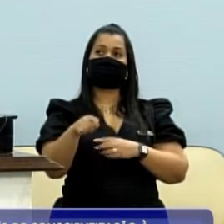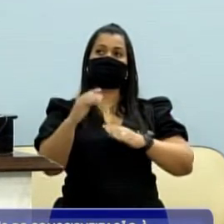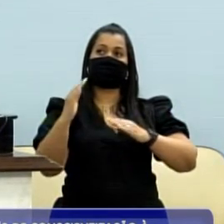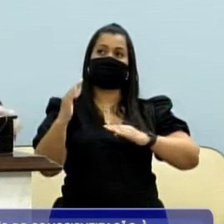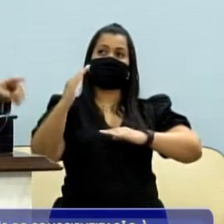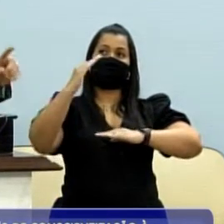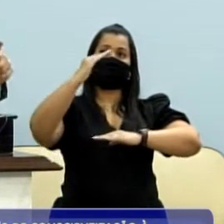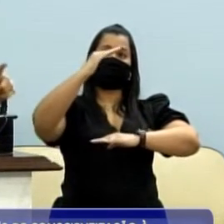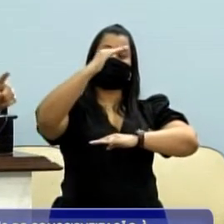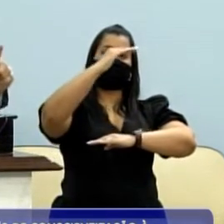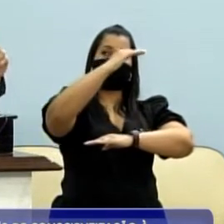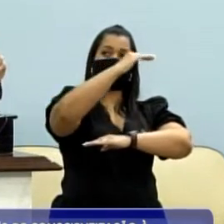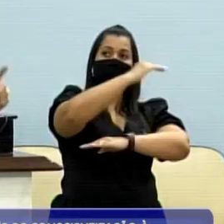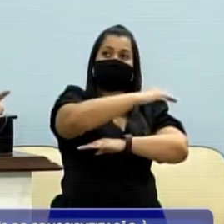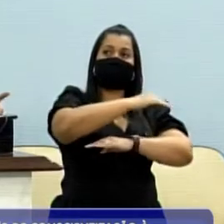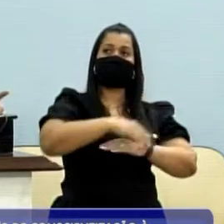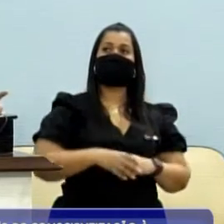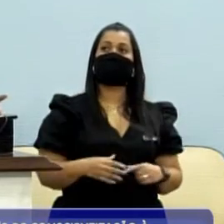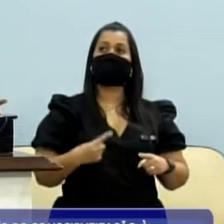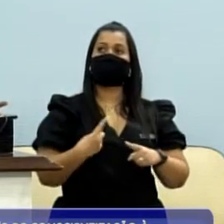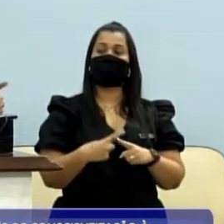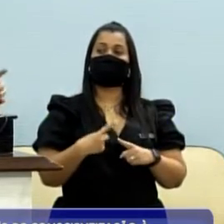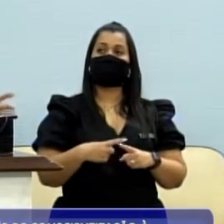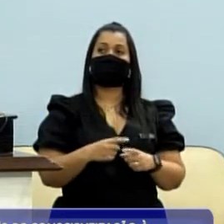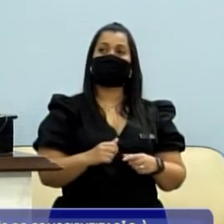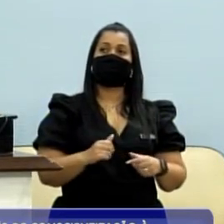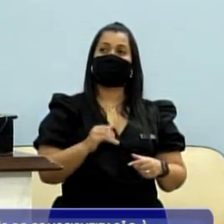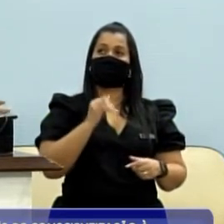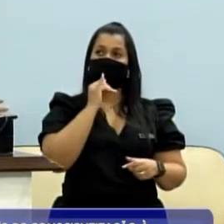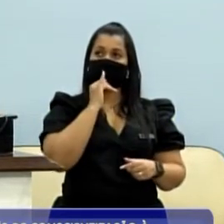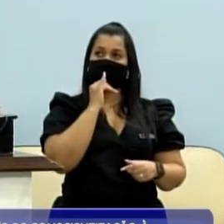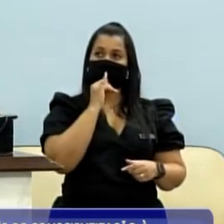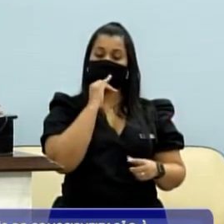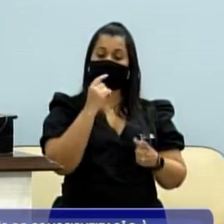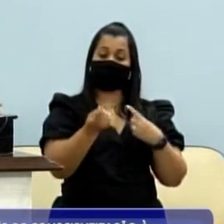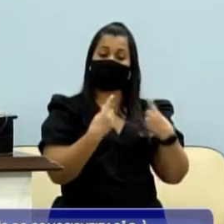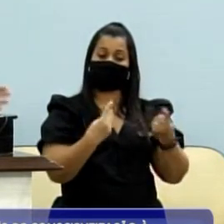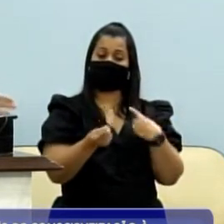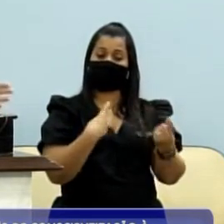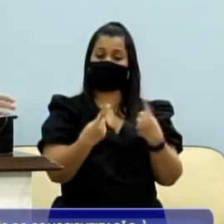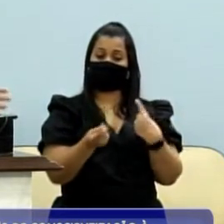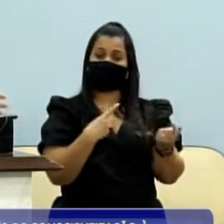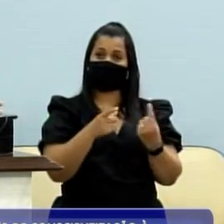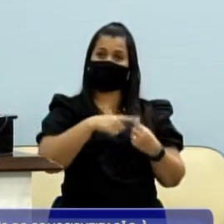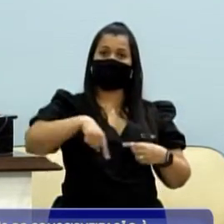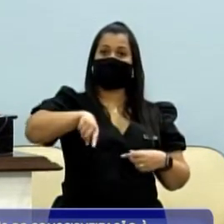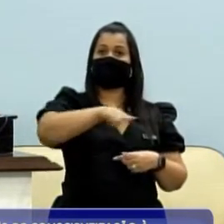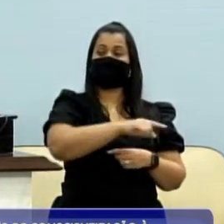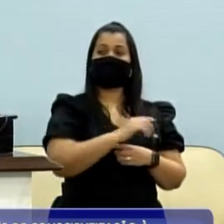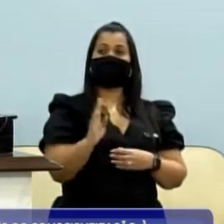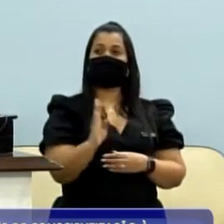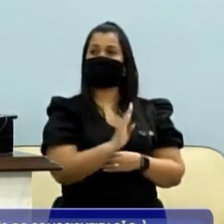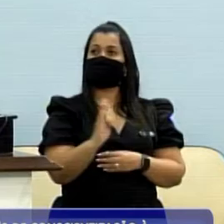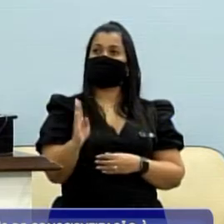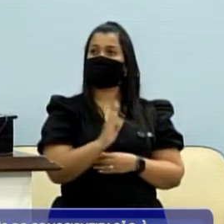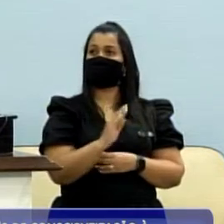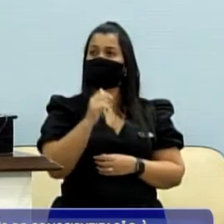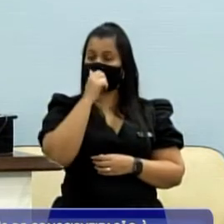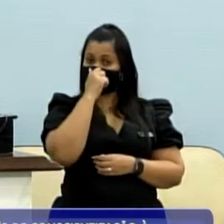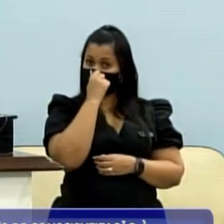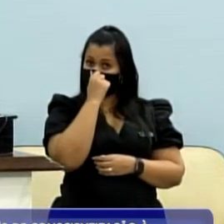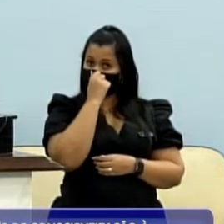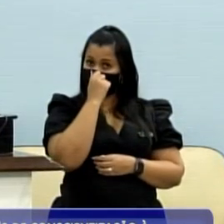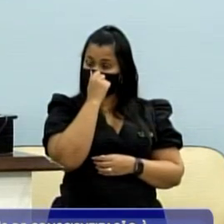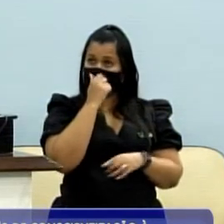Washington Luiz. Isso é para desafogar o trânsito, nós temos o trânsito sufocado na Badibacite, temos o trânsito